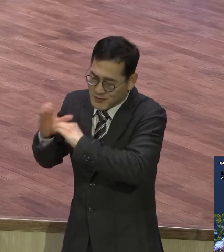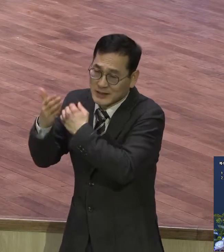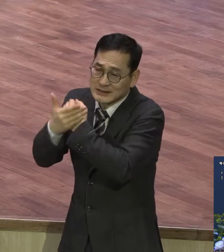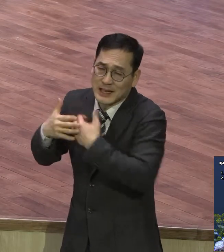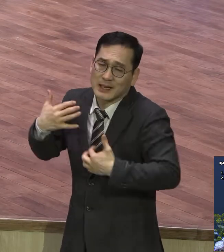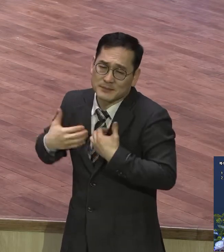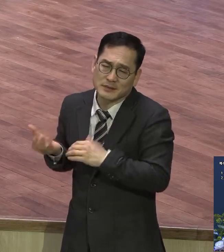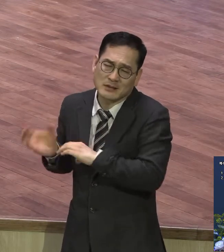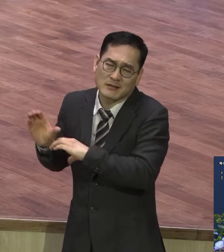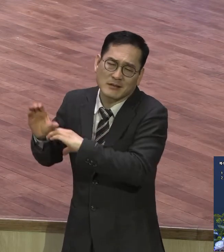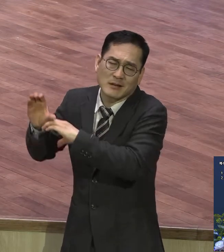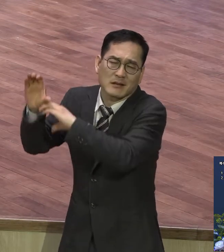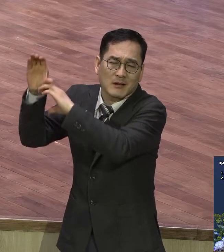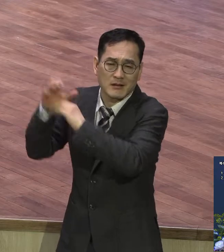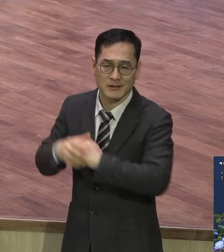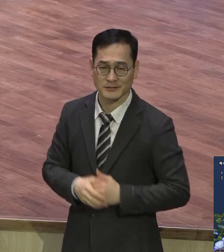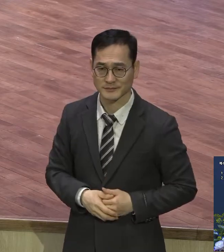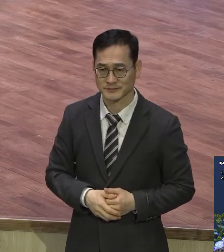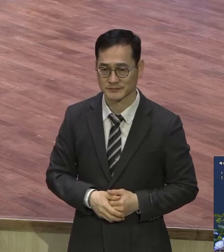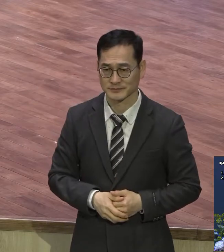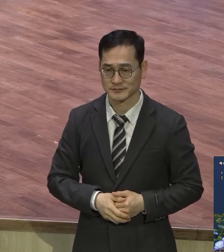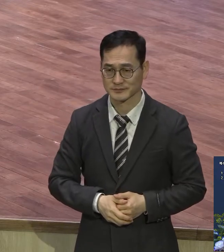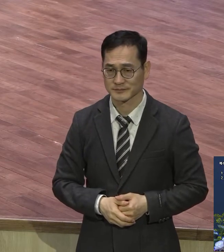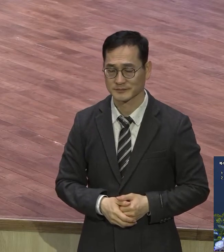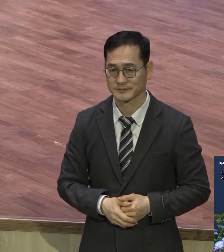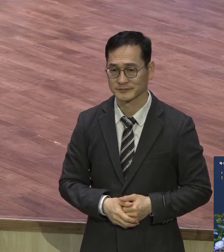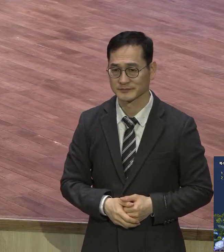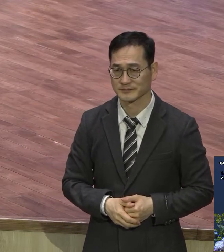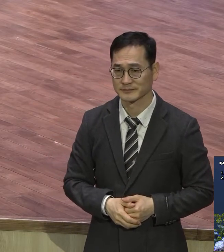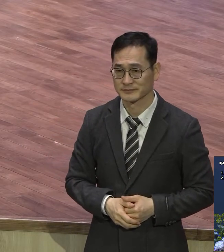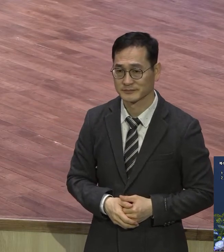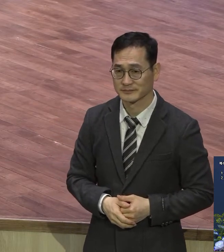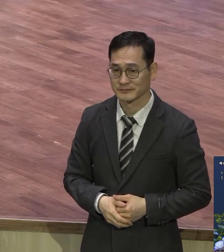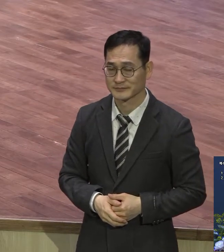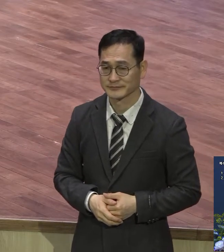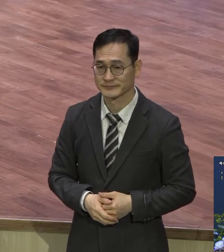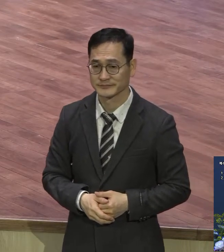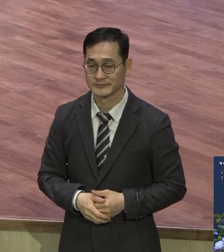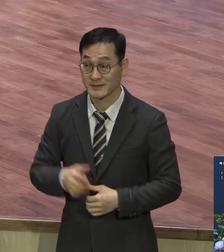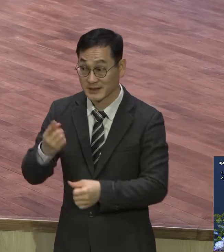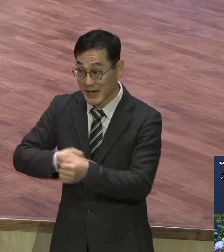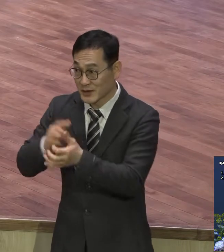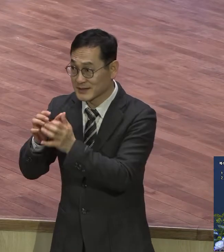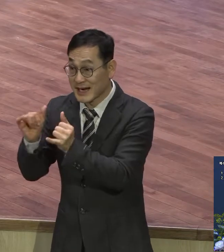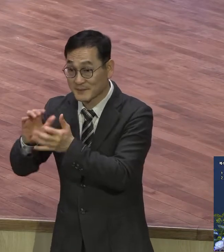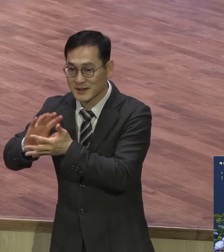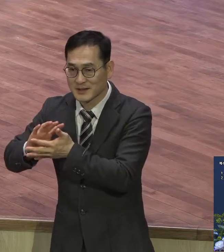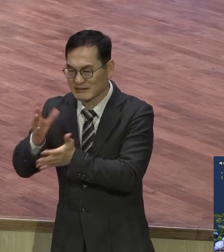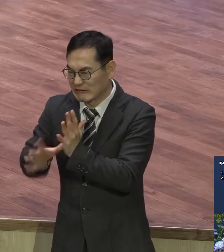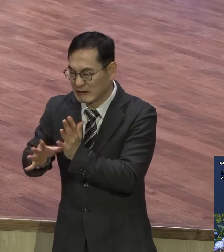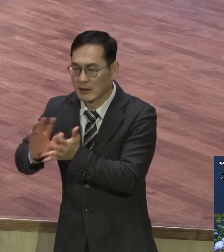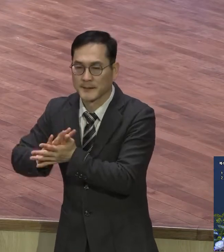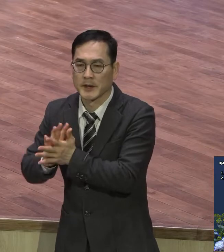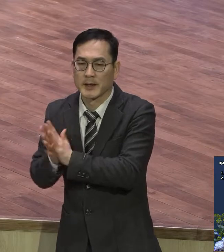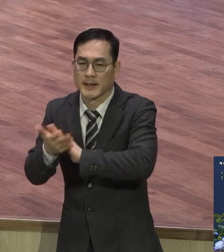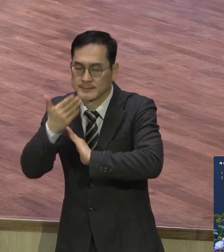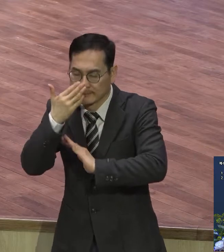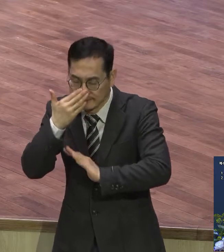그러니까 사람이 변할 수 밖에 없죠 환경이 하나님 그렇게 변하게 만든 모든 걸